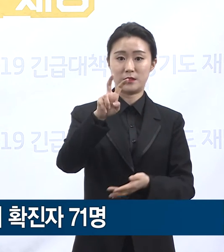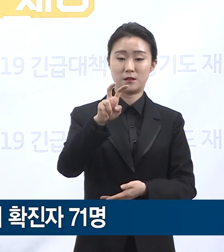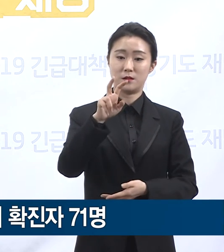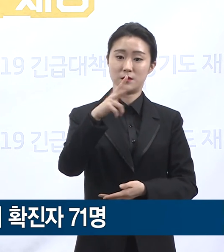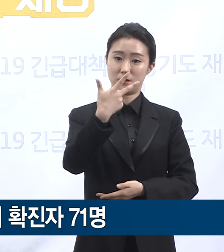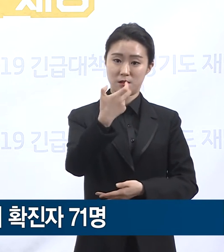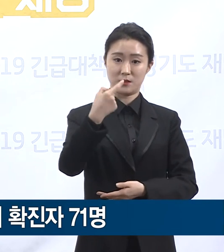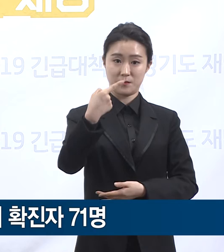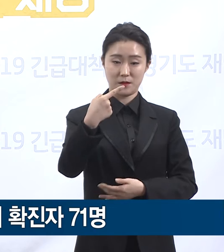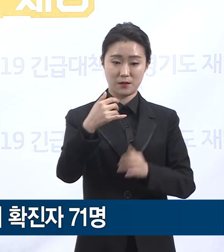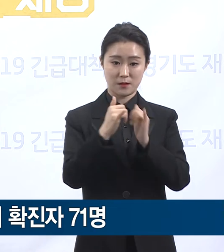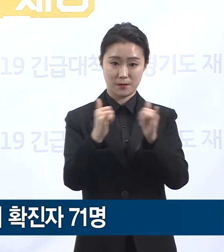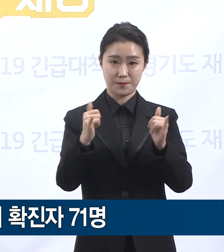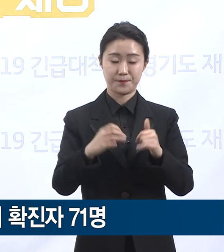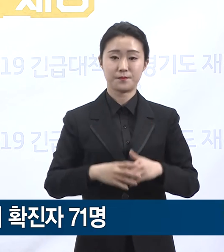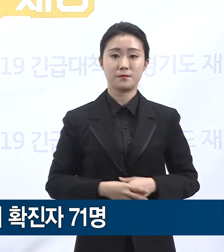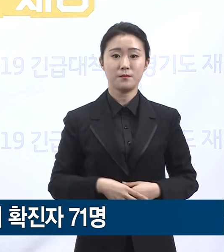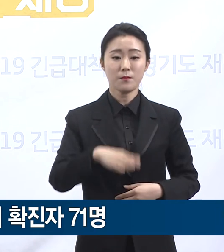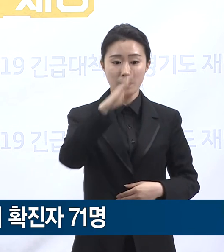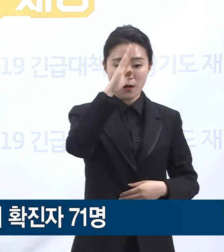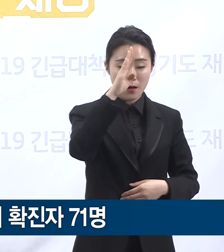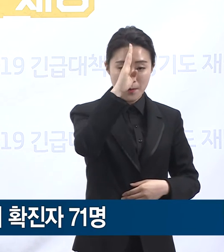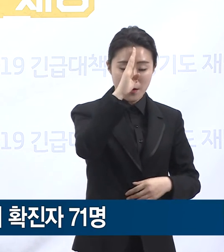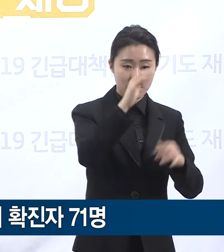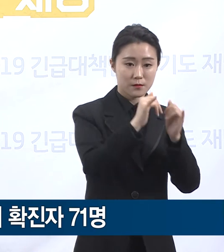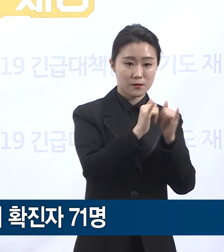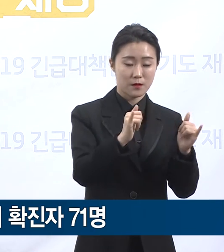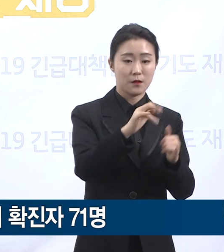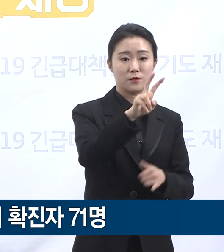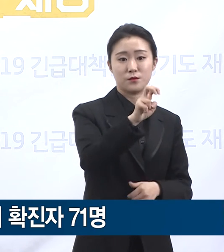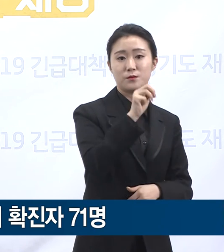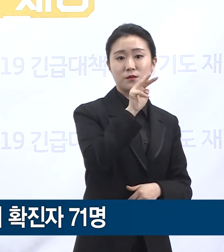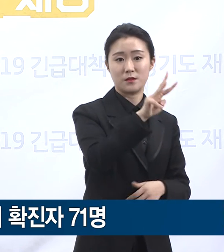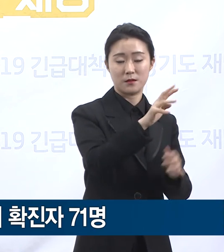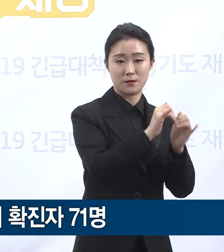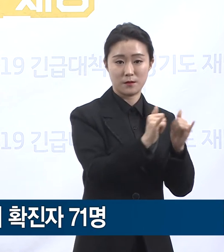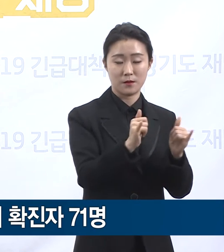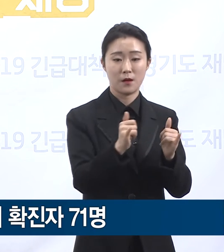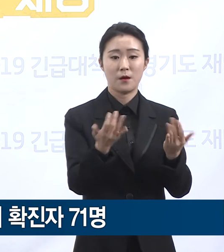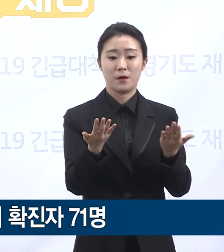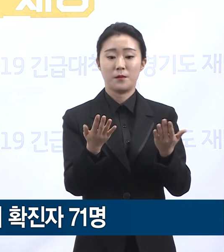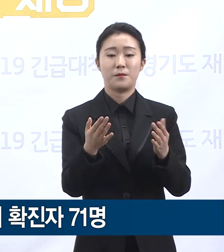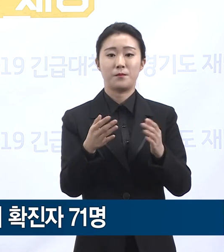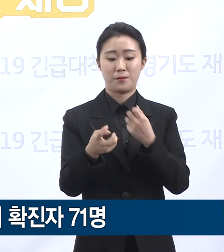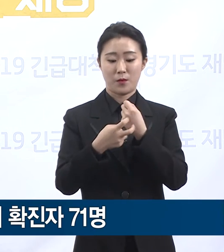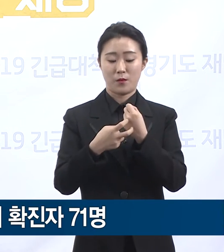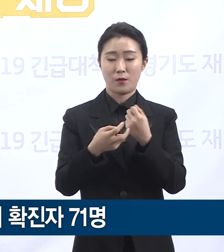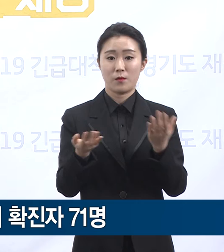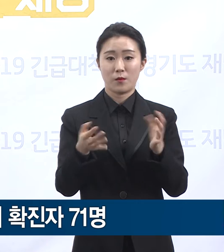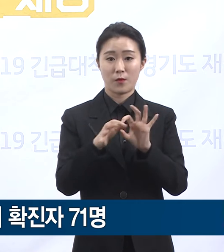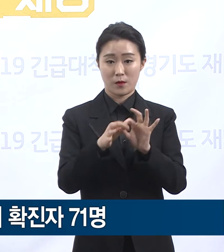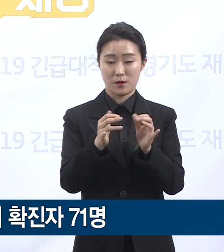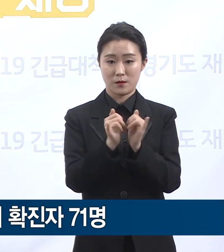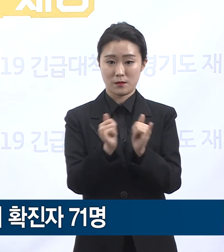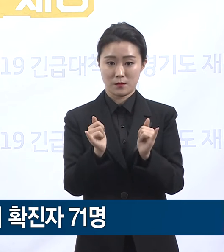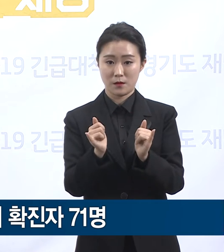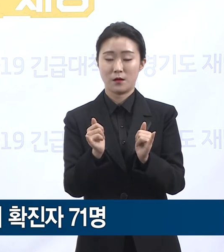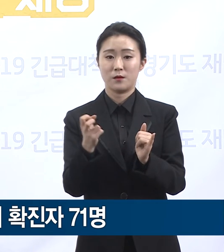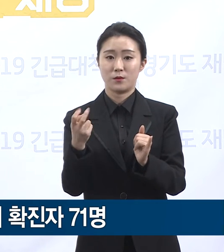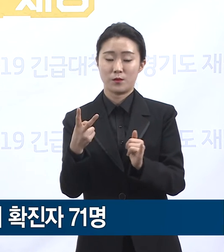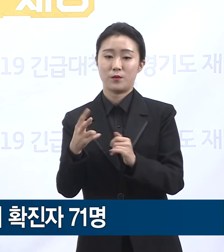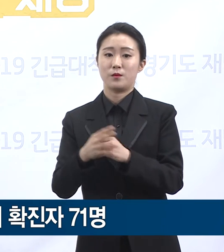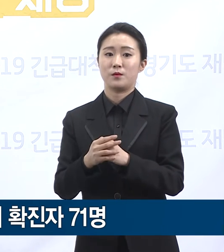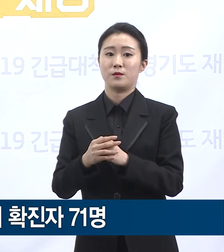환자가 23명, 의료진이 4명, 간병인 7명, 직원 2명, 보호자 등 나머지가